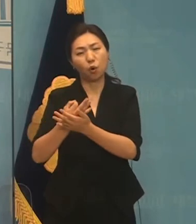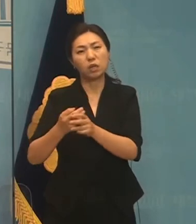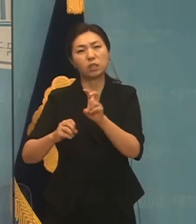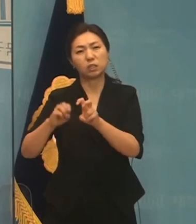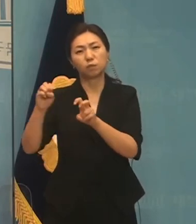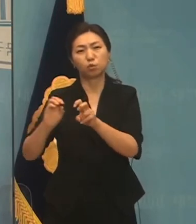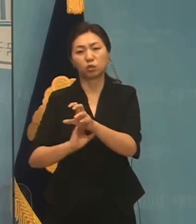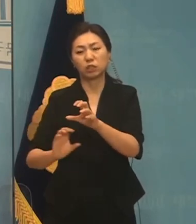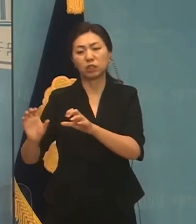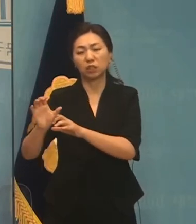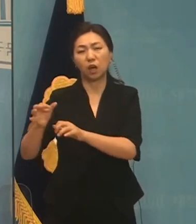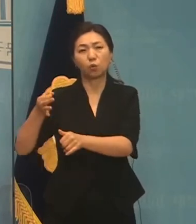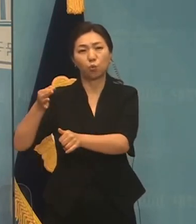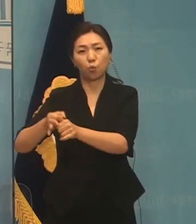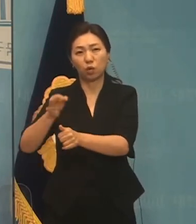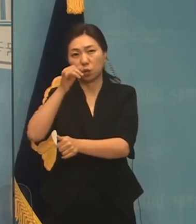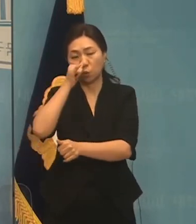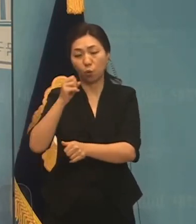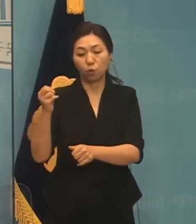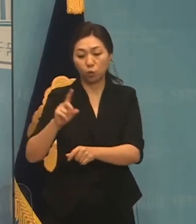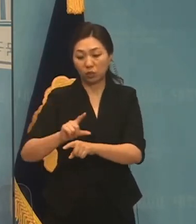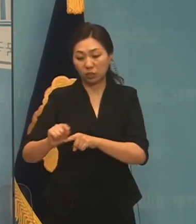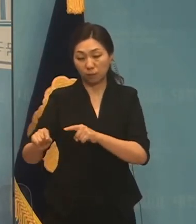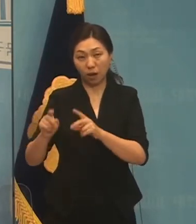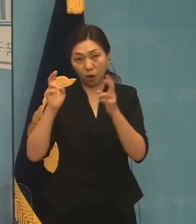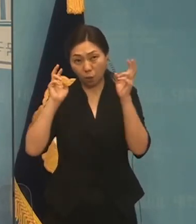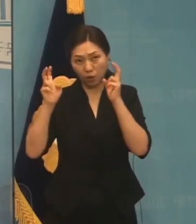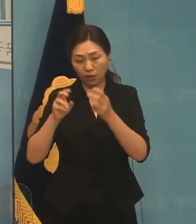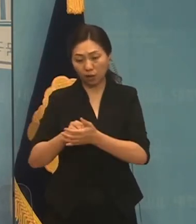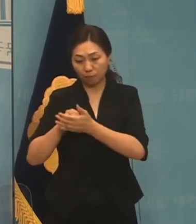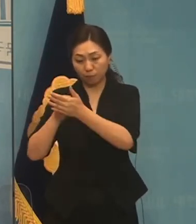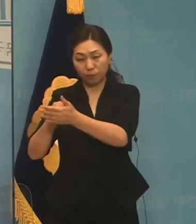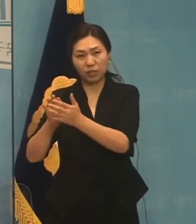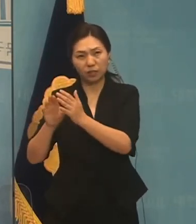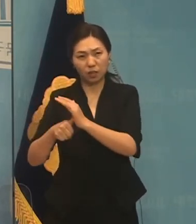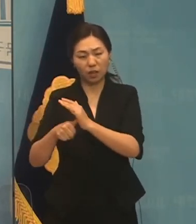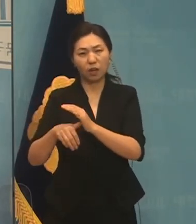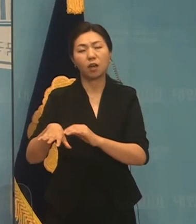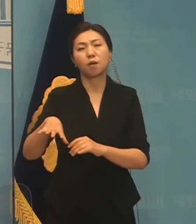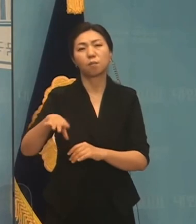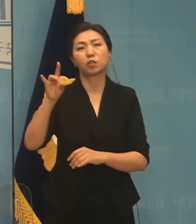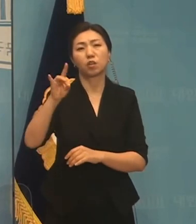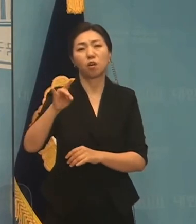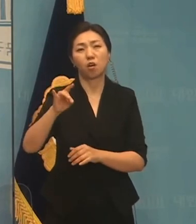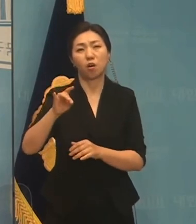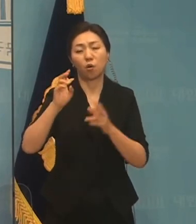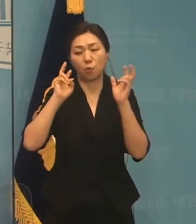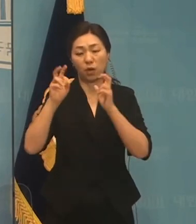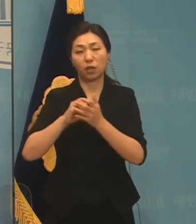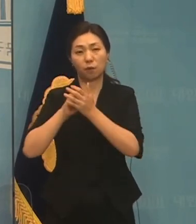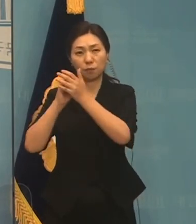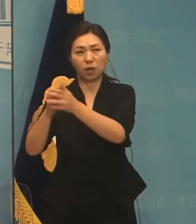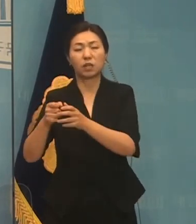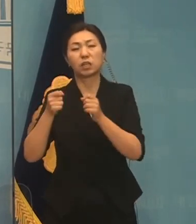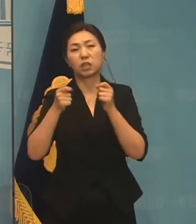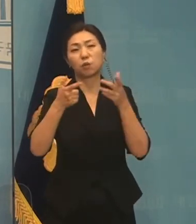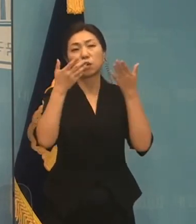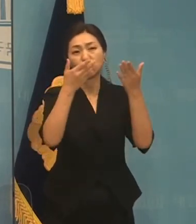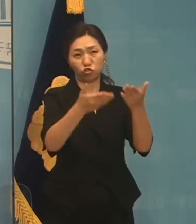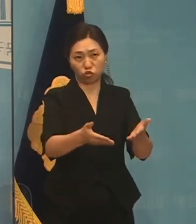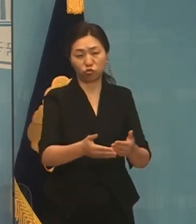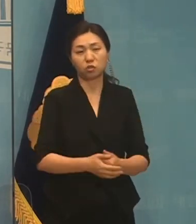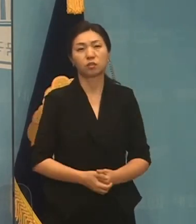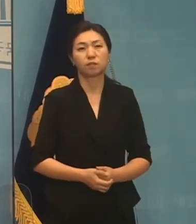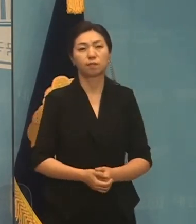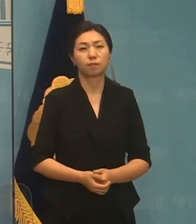그리고 지방학교 졸업생이 지방기업에 취업할 경우 우선적으로 취업할 수 있는 혜택을